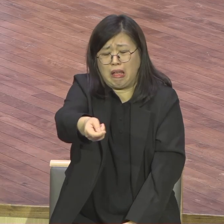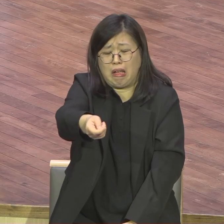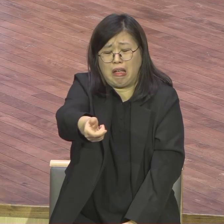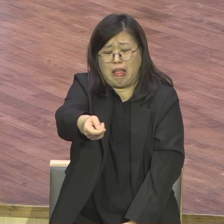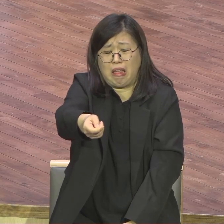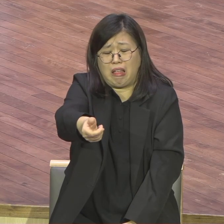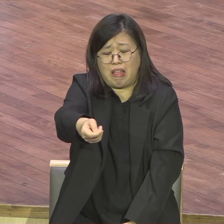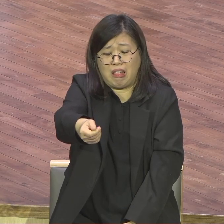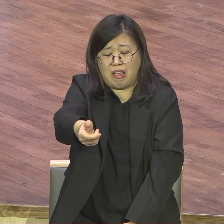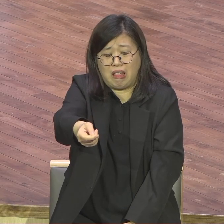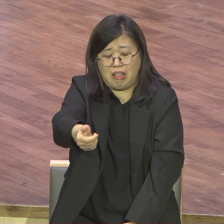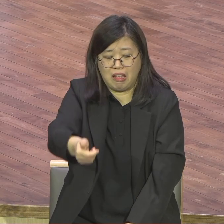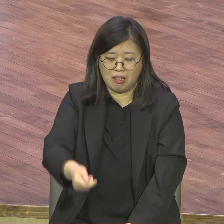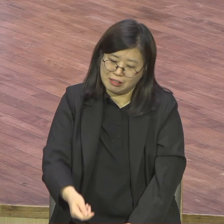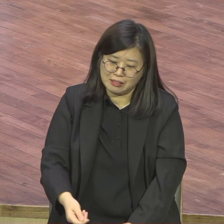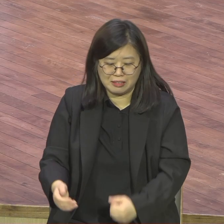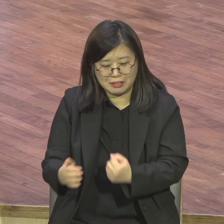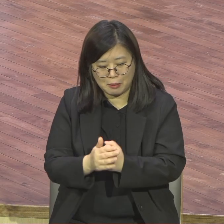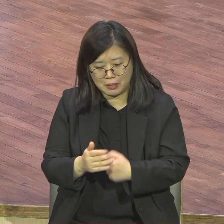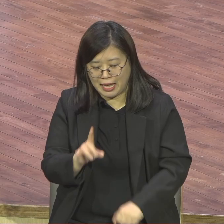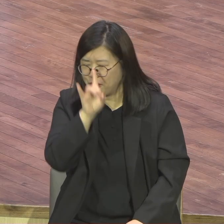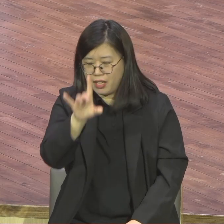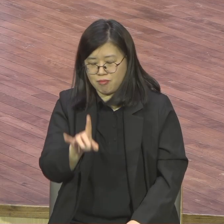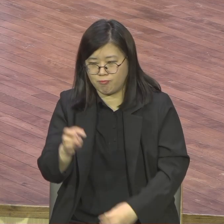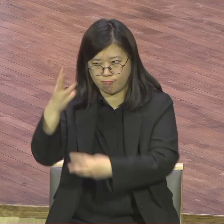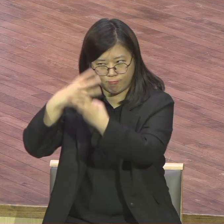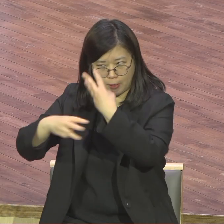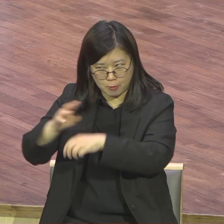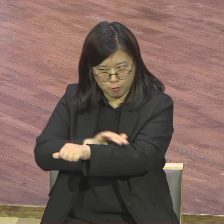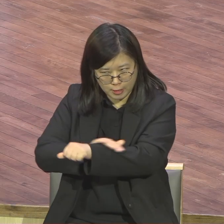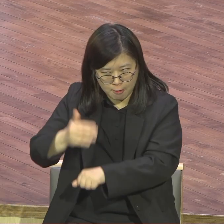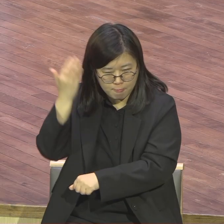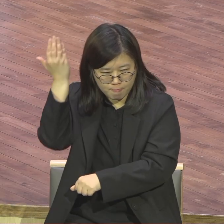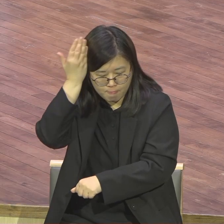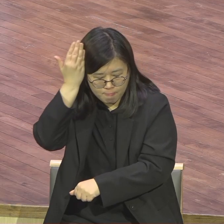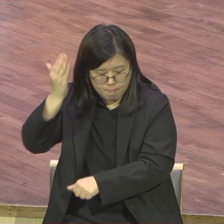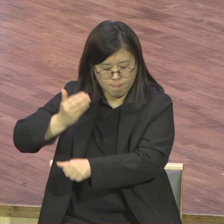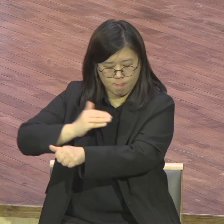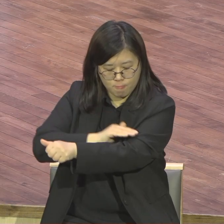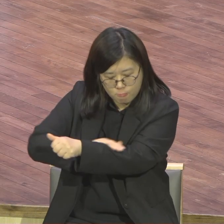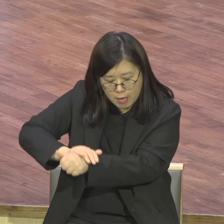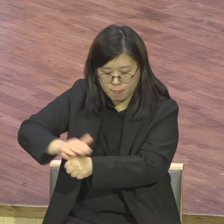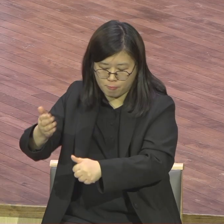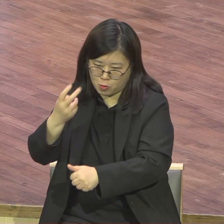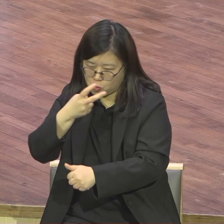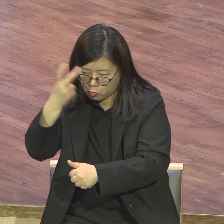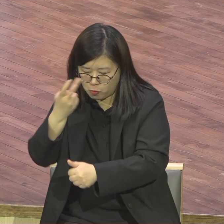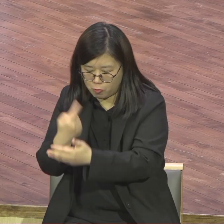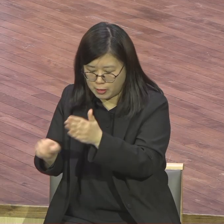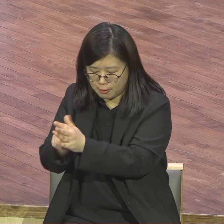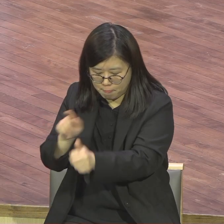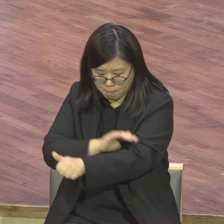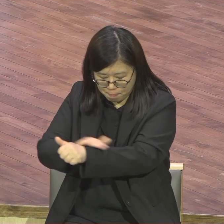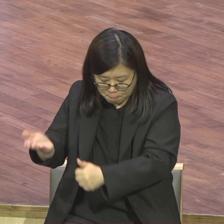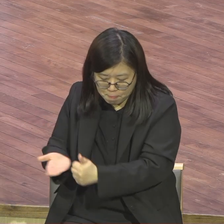인재를 양성해야 됩니다 그래서 어느 정도냐 저는 매일 기도합니다 하나님 삼단체 삼단체 이길 수 있는